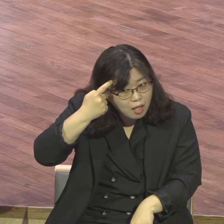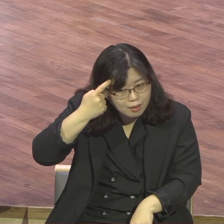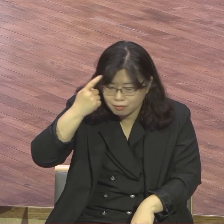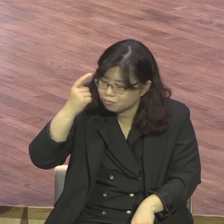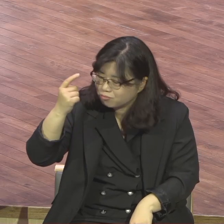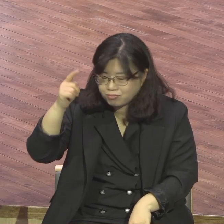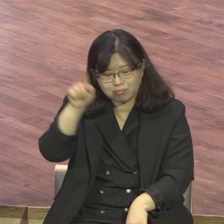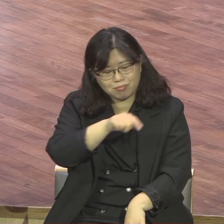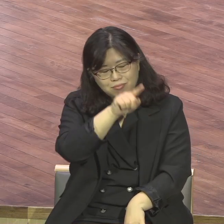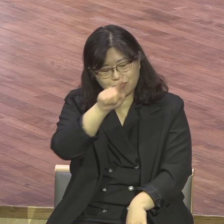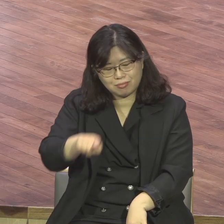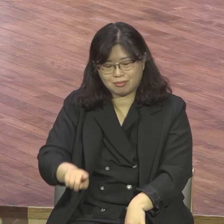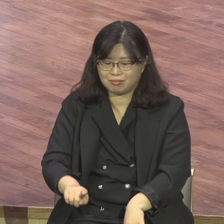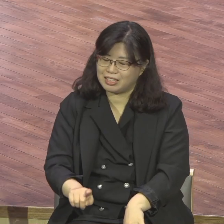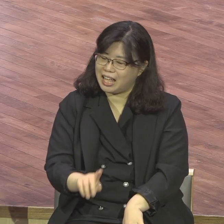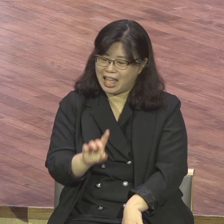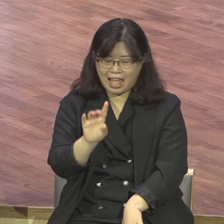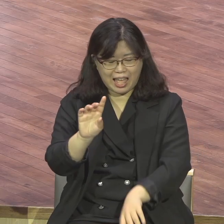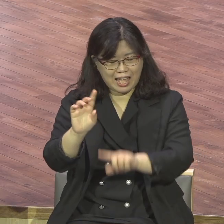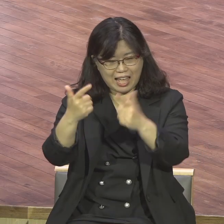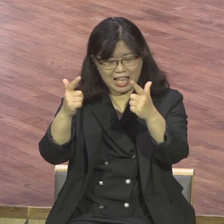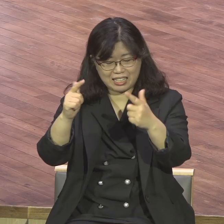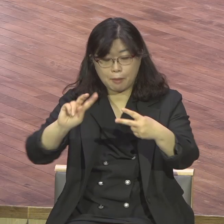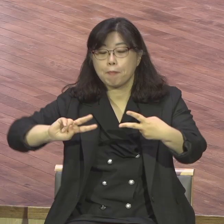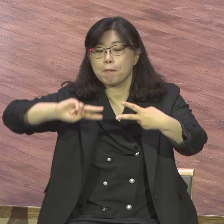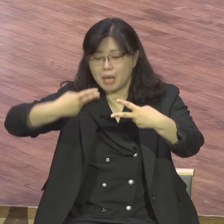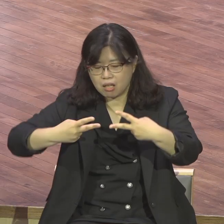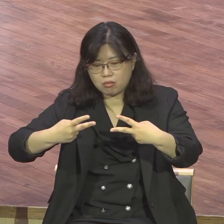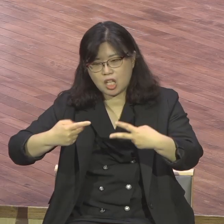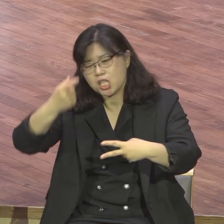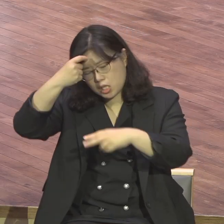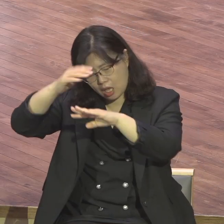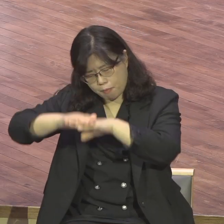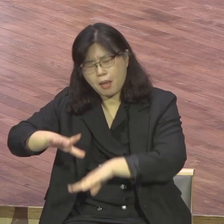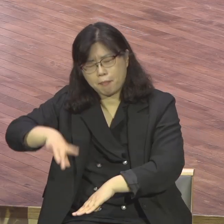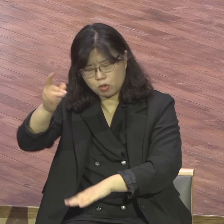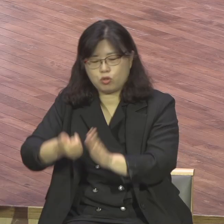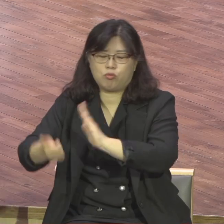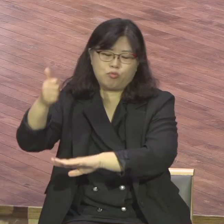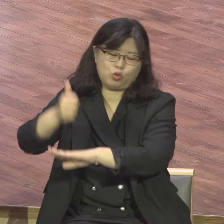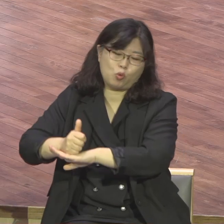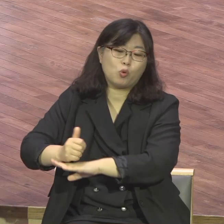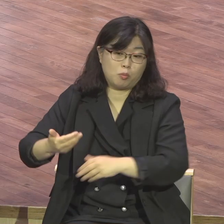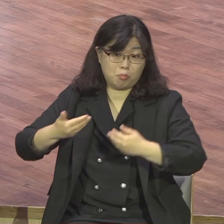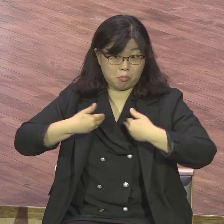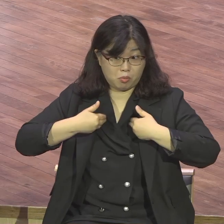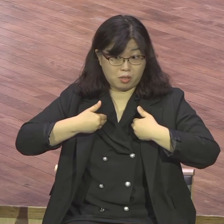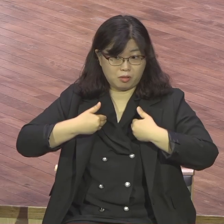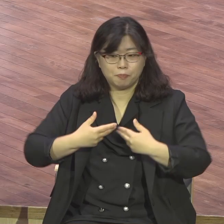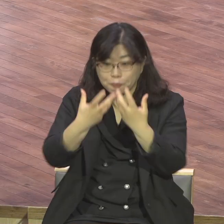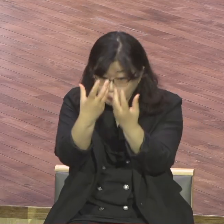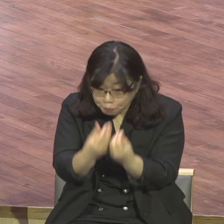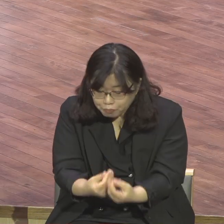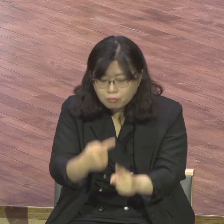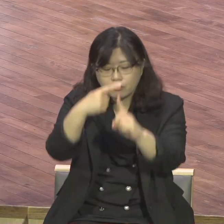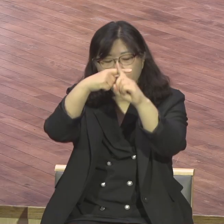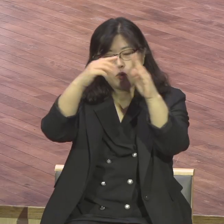가타컴 생활 잘 못 들으세요 성교도의 신대로 발급 미국이 어떻게 생긴 줄 아세요? 성교도 영국